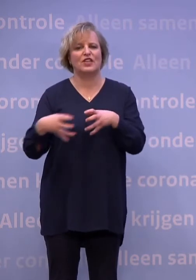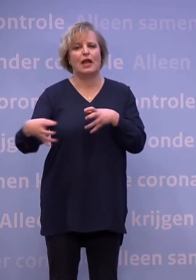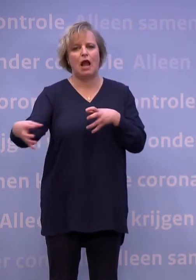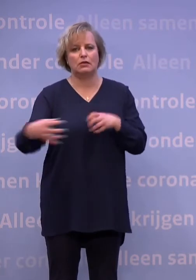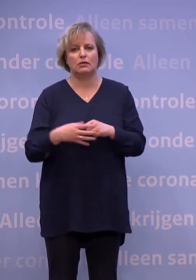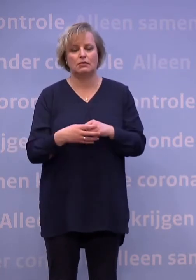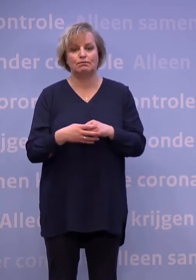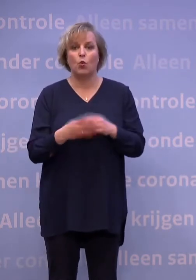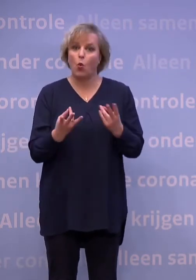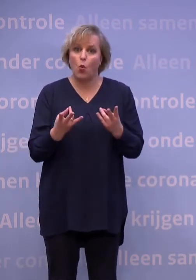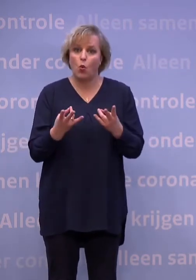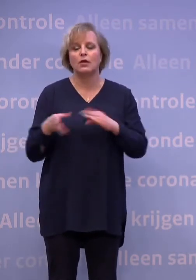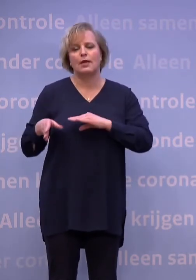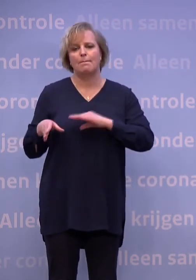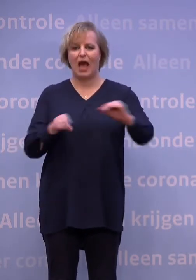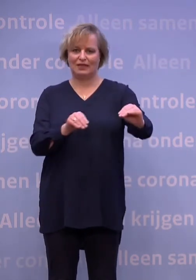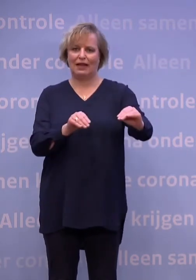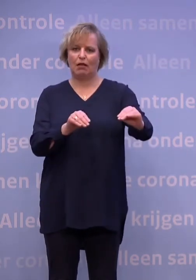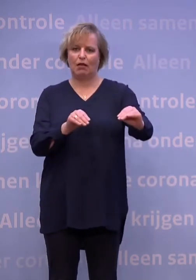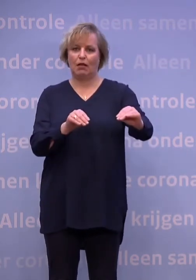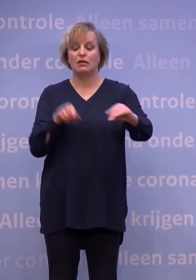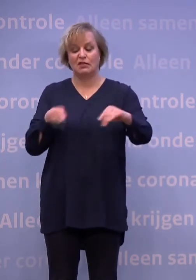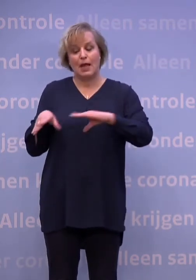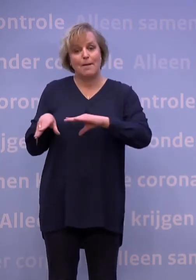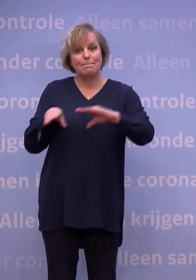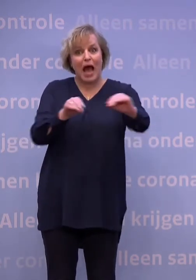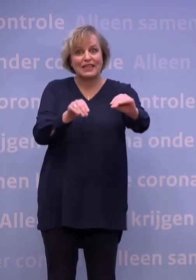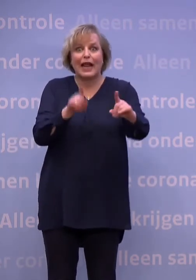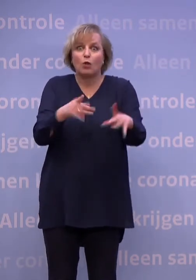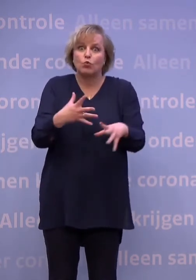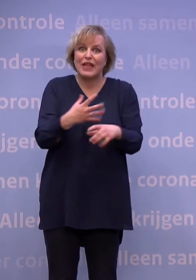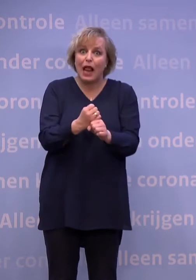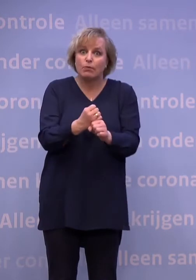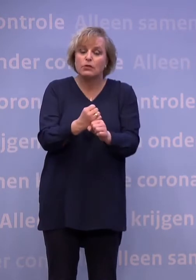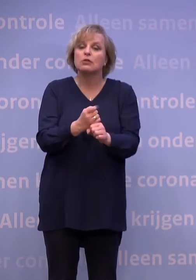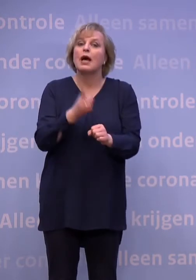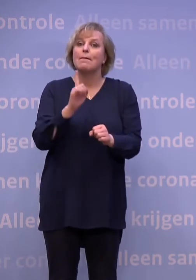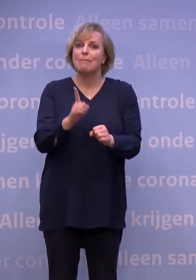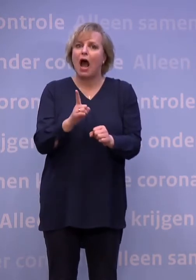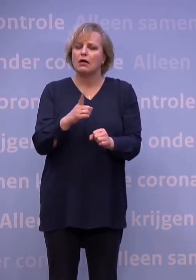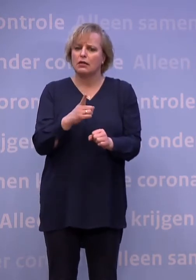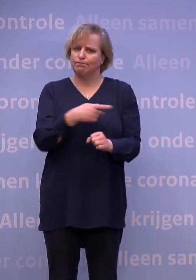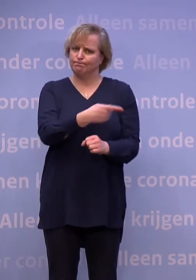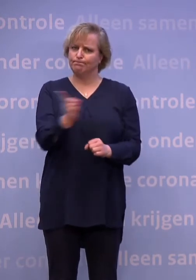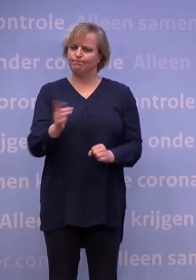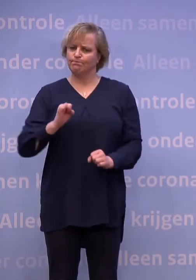maatregelen die we treffen. Met de maatregelen die moeten helpen, maar die tegelijkertijd al heel lang heel veel van ons vragen.